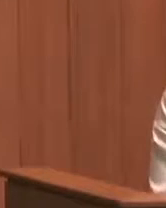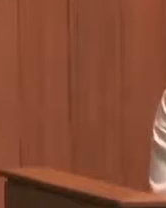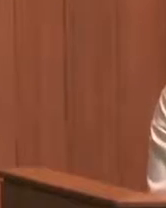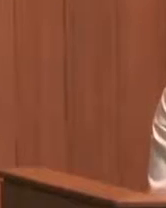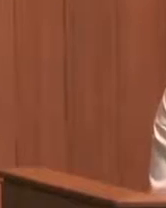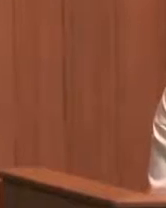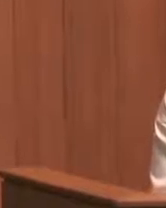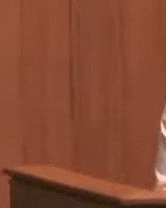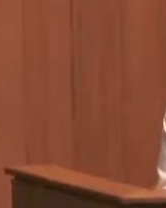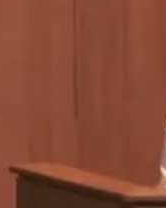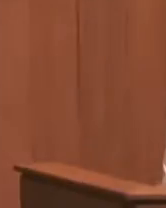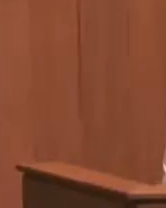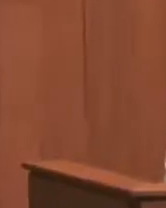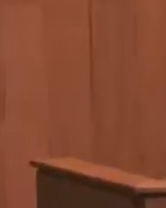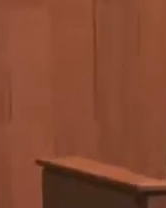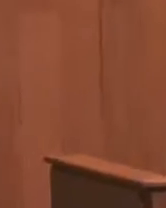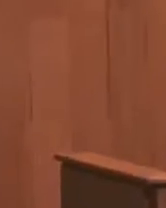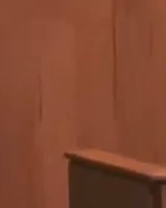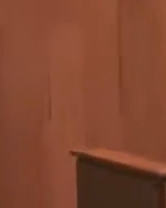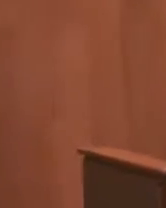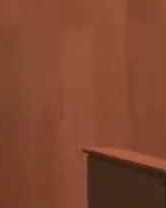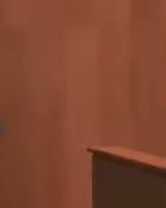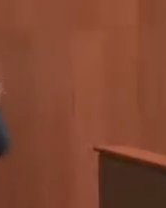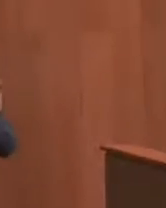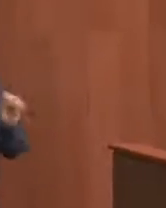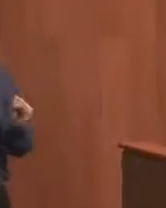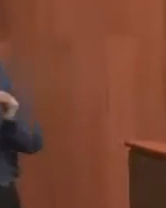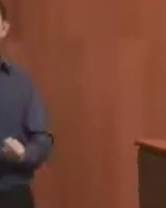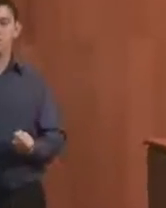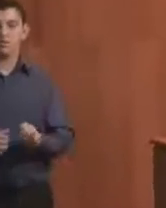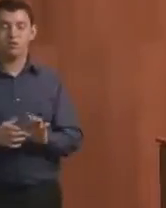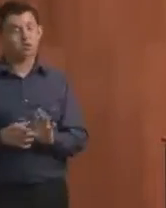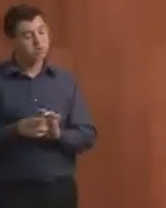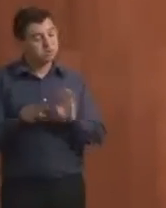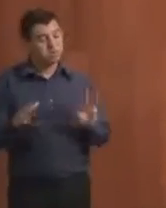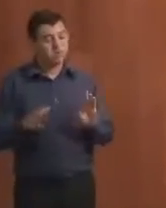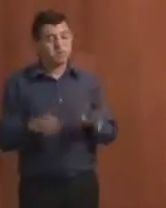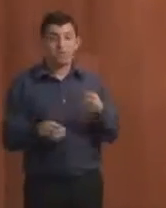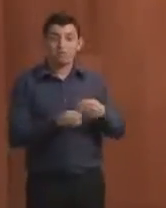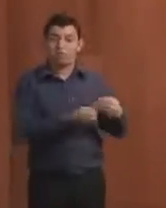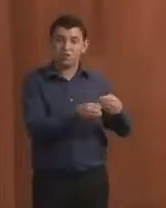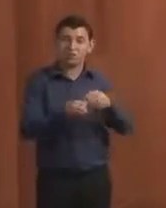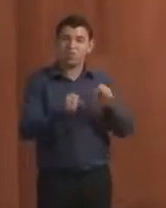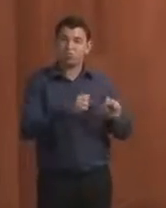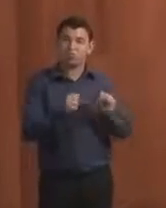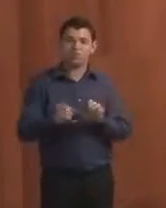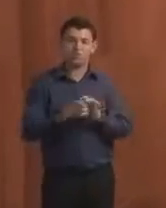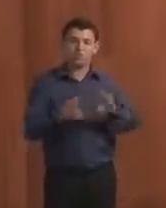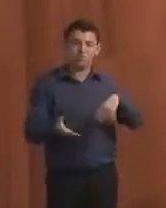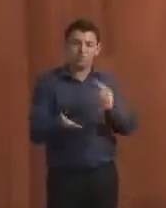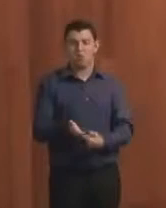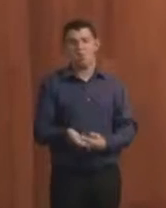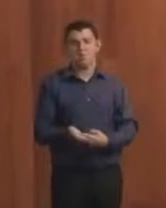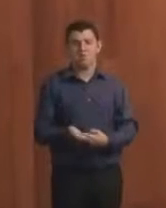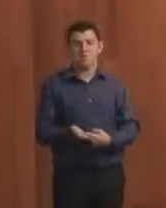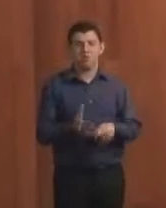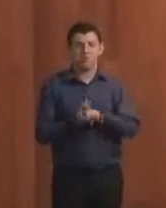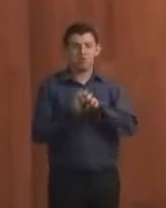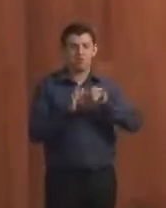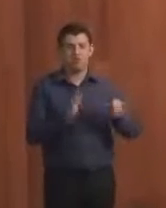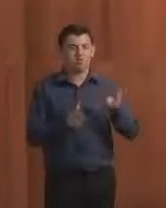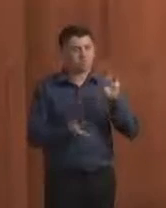disponibilizar esses municípios, para que eles pudessem cumprir principalmente a parte de transparência orçamentária.